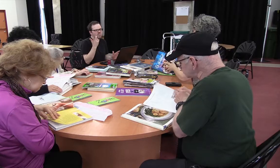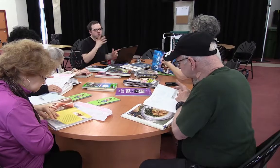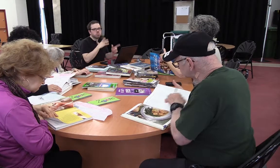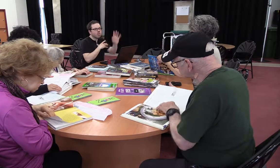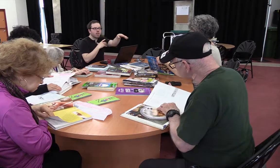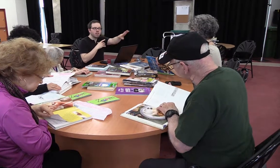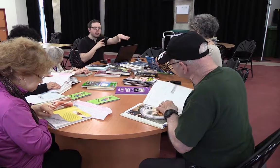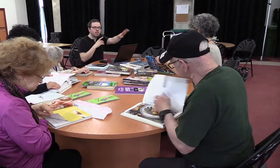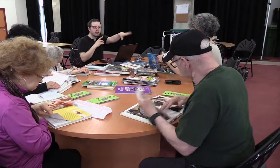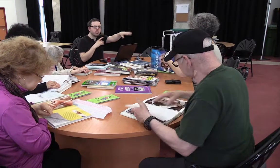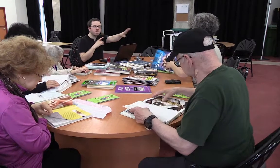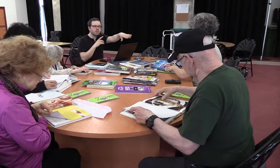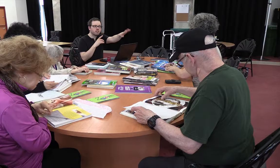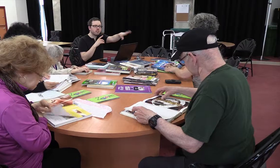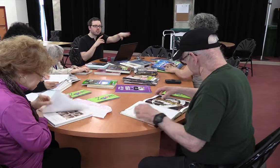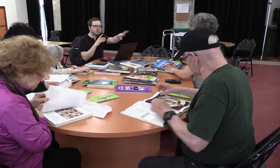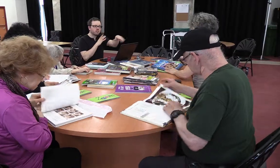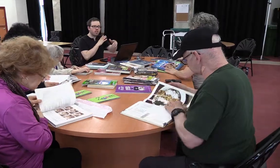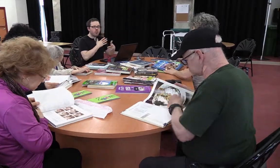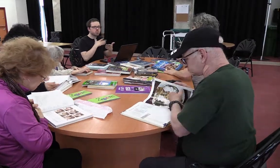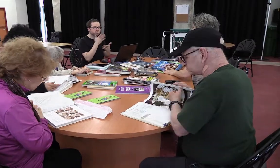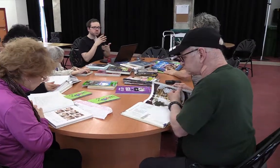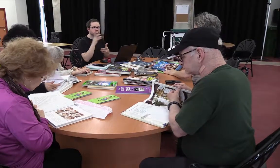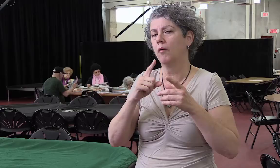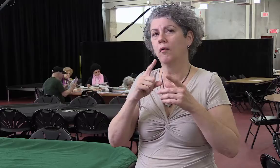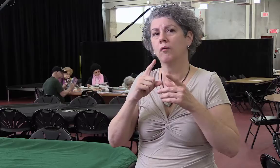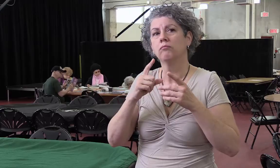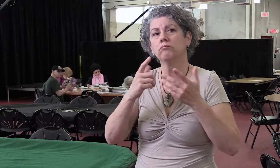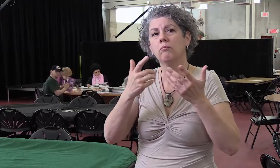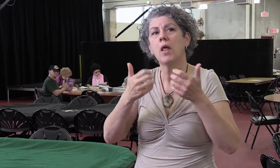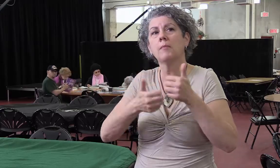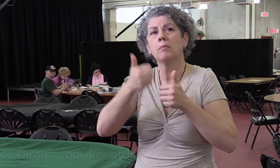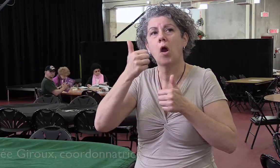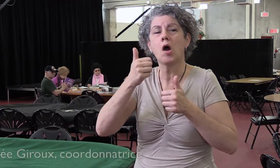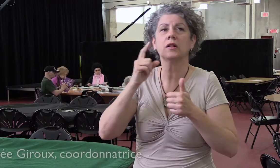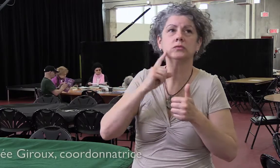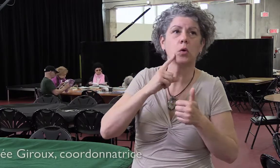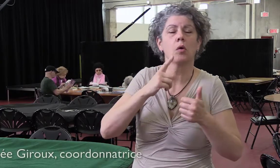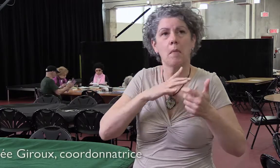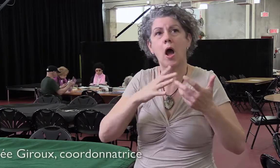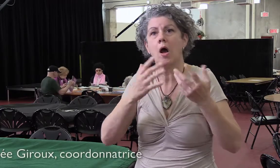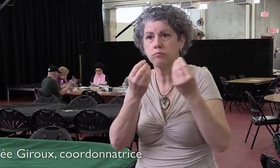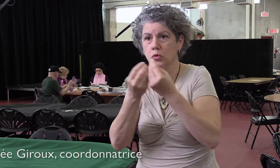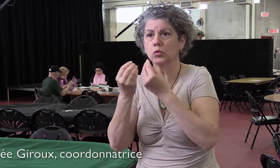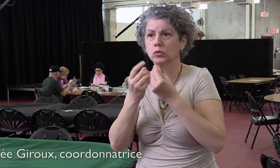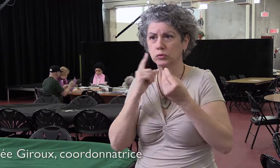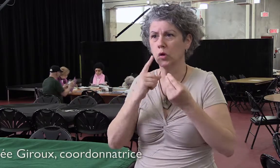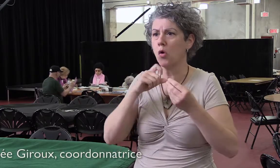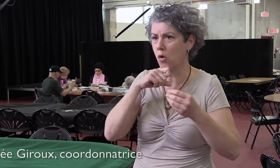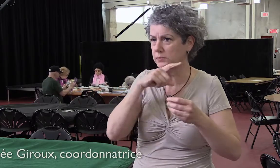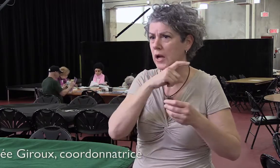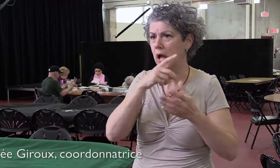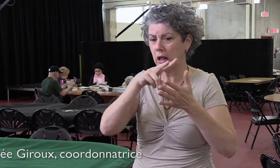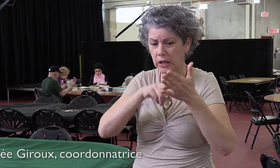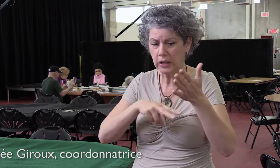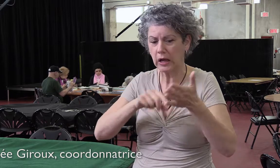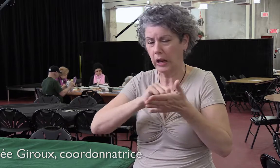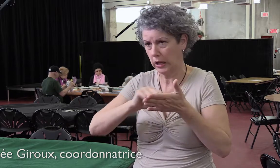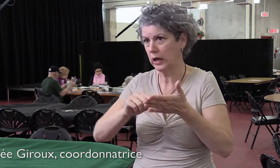En fait, c'est important de la lecture parce que la plupart des sourds, en fait, beaucoup de personnes sourdes ont beaucoup de difficultés au niveau de la lecture